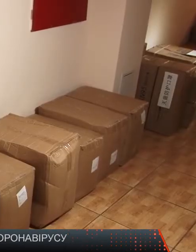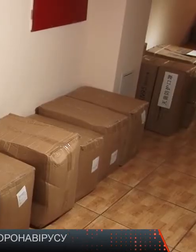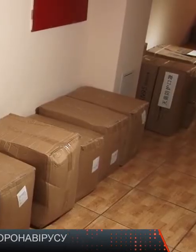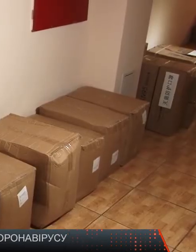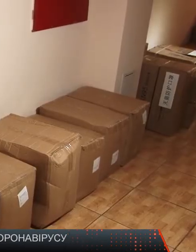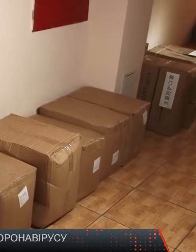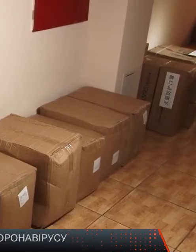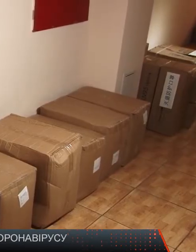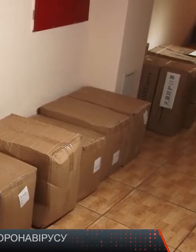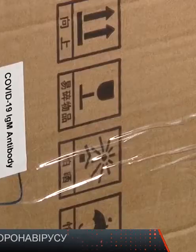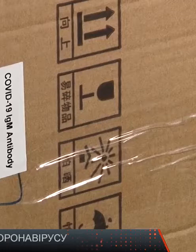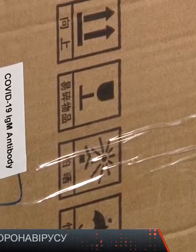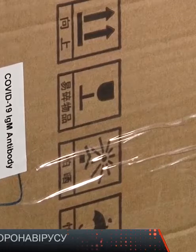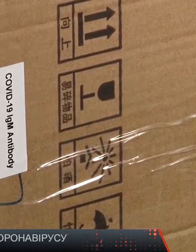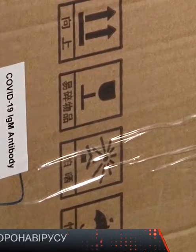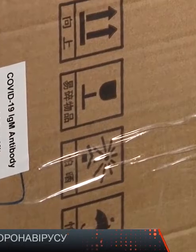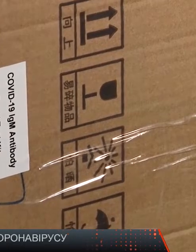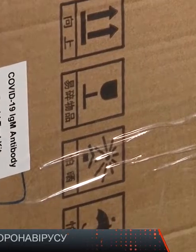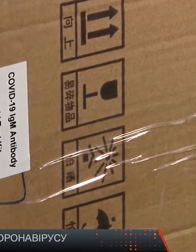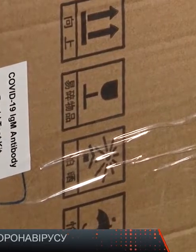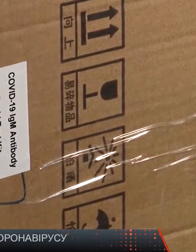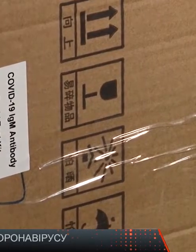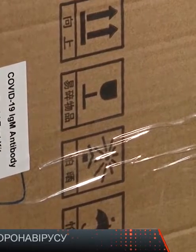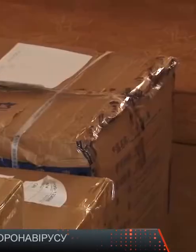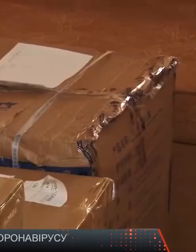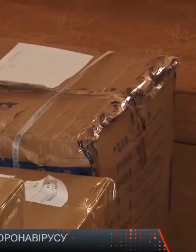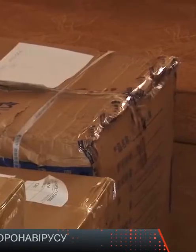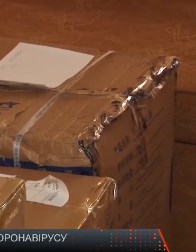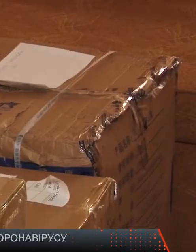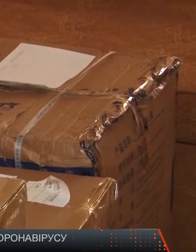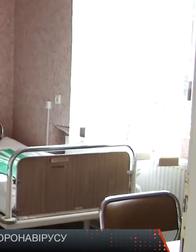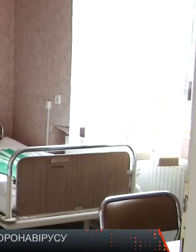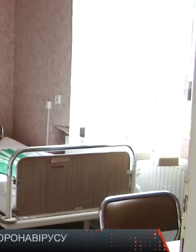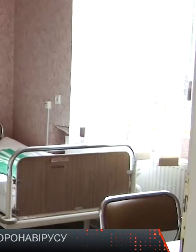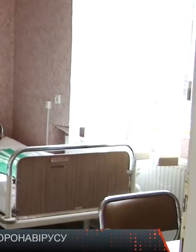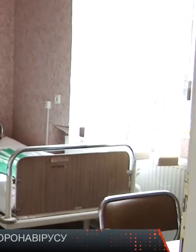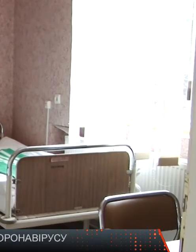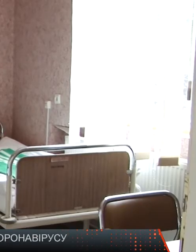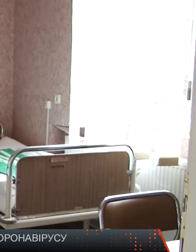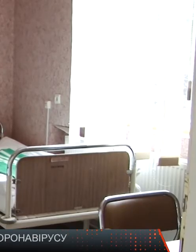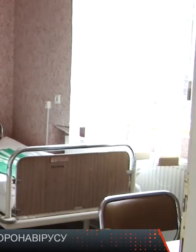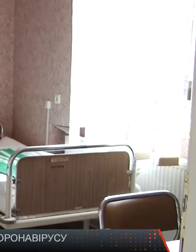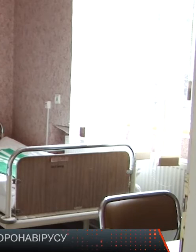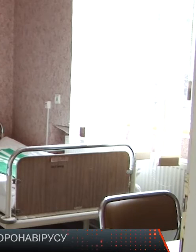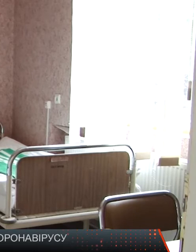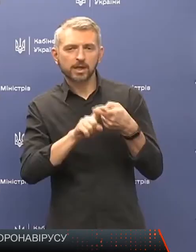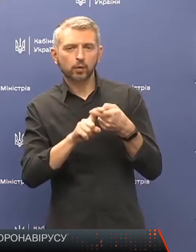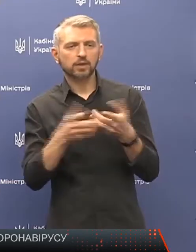питань під час брифінгу стосувалося дезінфекції у таксі. Зокрема, прохолодний туман, яким таксисти дезінфікують свої машини.